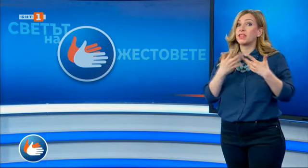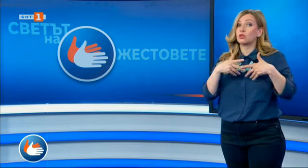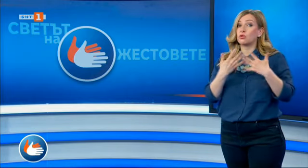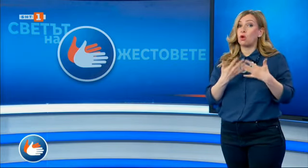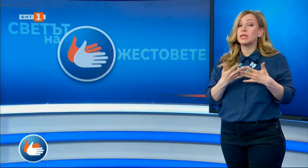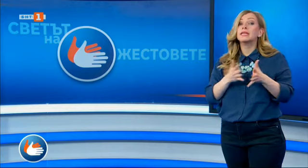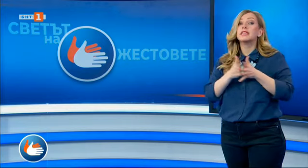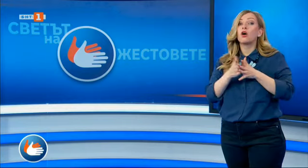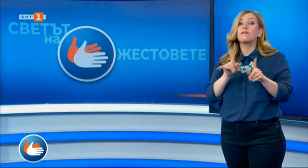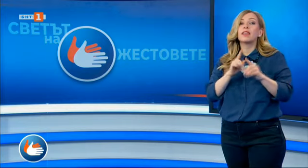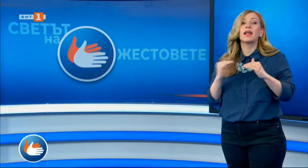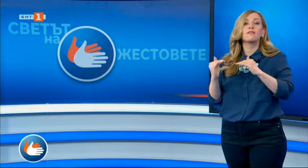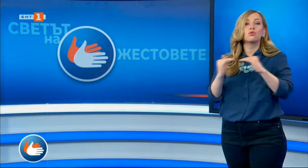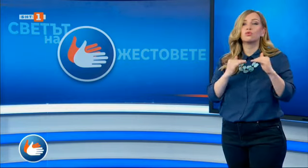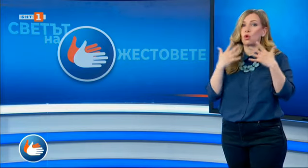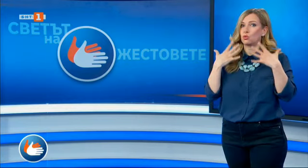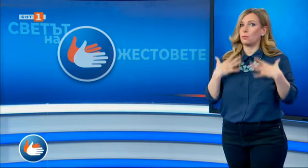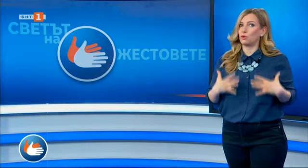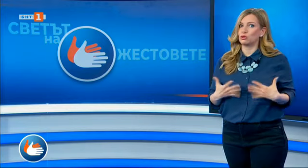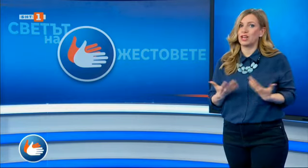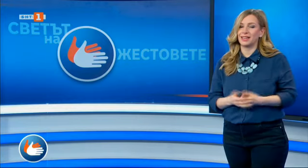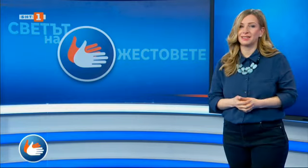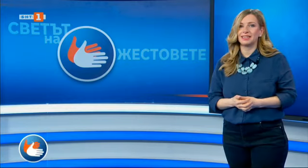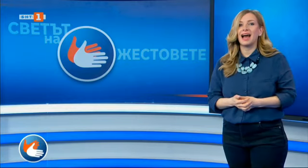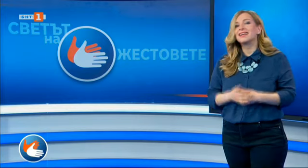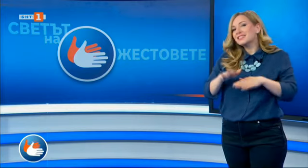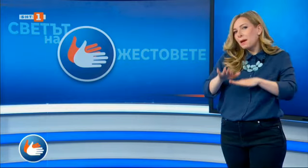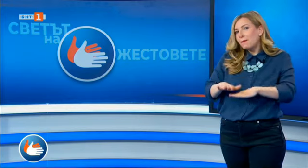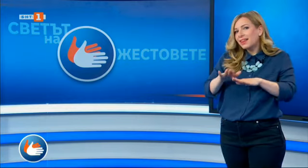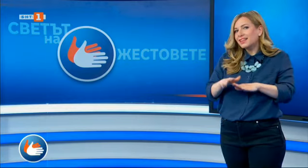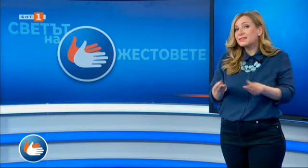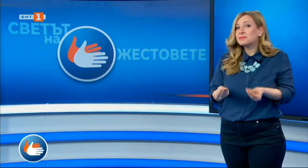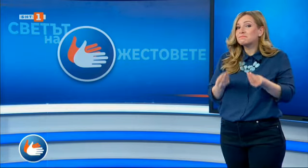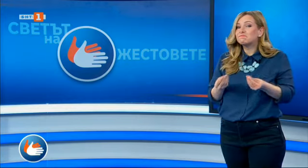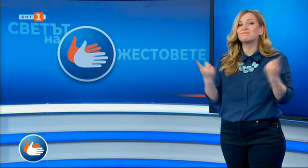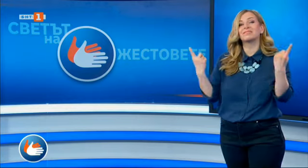неравностойно положение. А за най-малките сме ви подготвили среща с Марта.